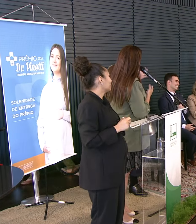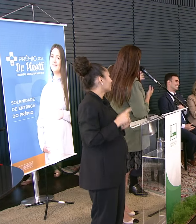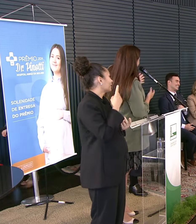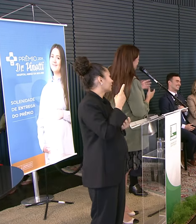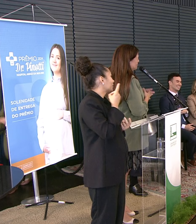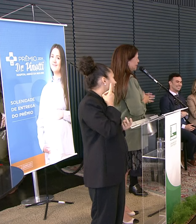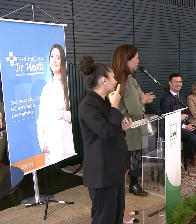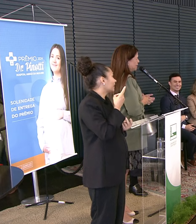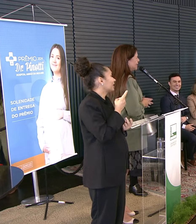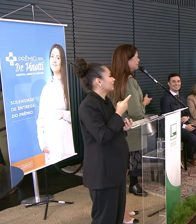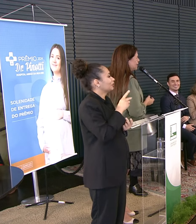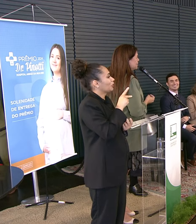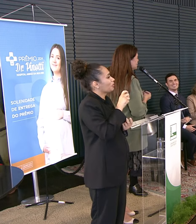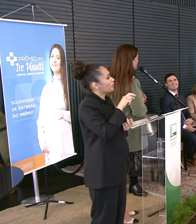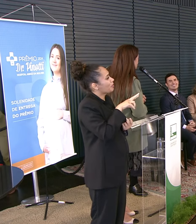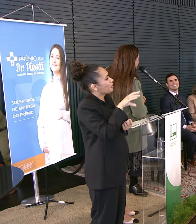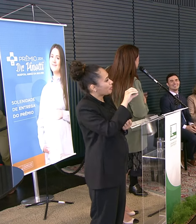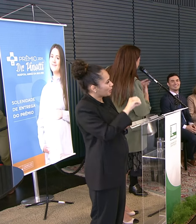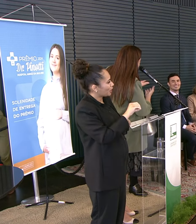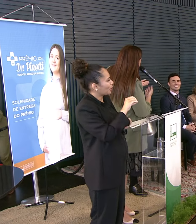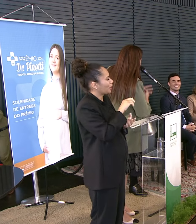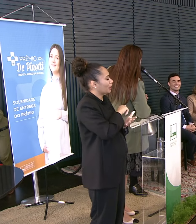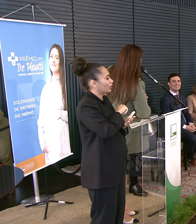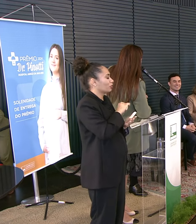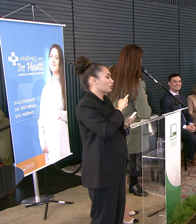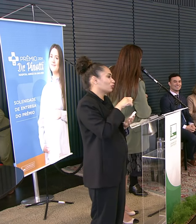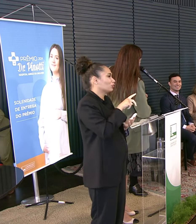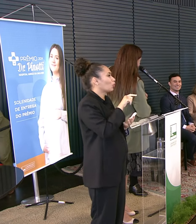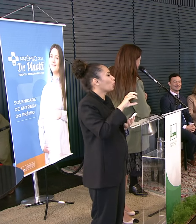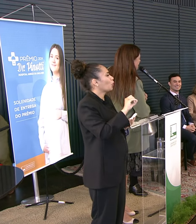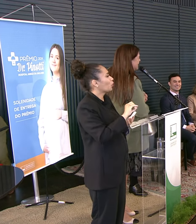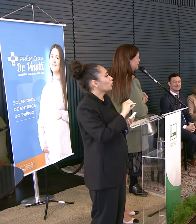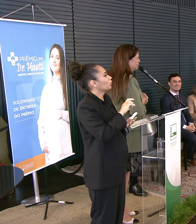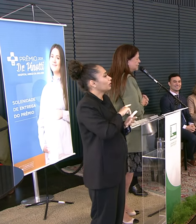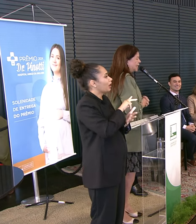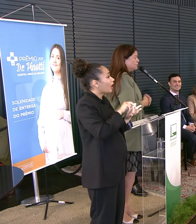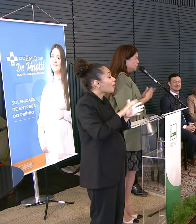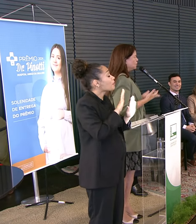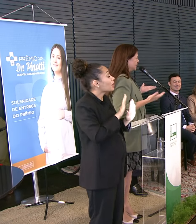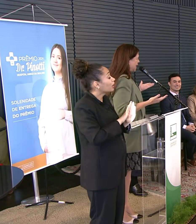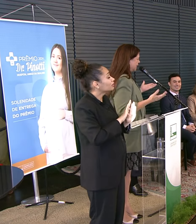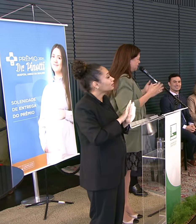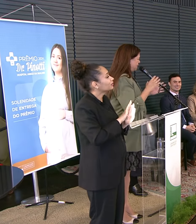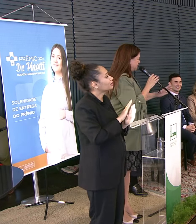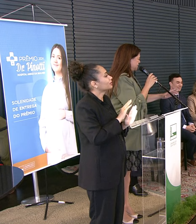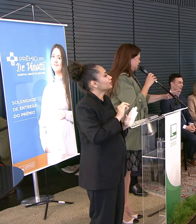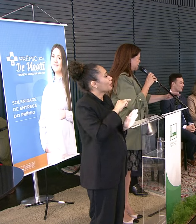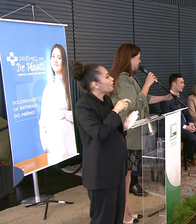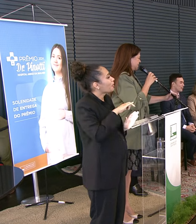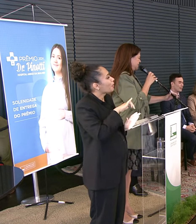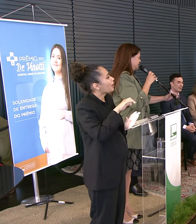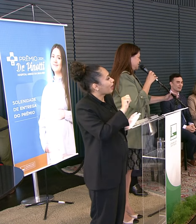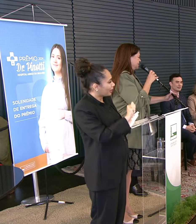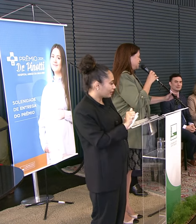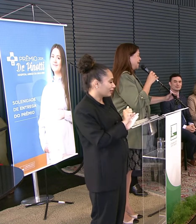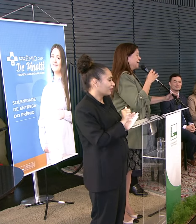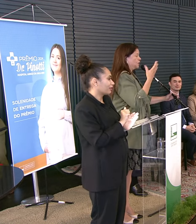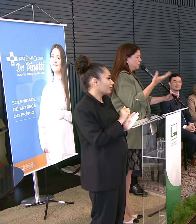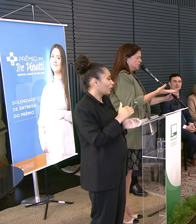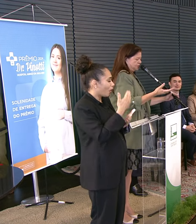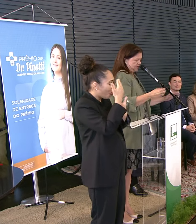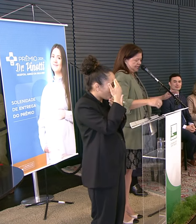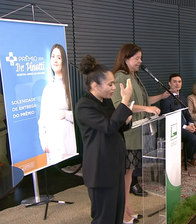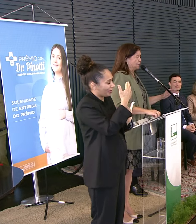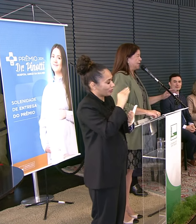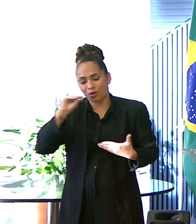Deputado P Deputado Júlio Mas especialmente Deputada Maria do Rosário Muito obrigada Pela chance De a gente Estar